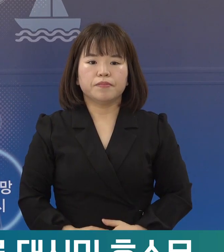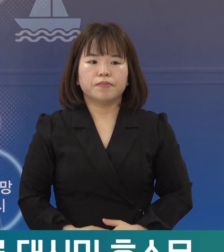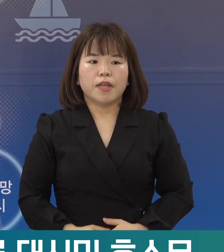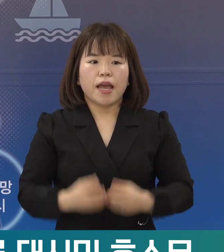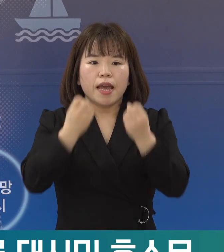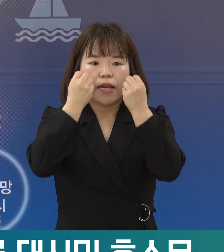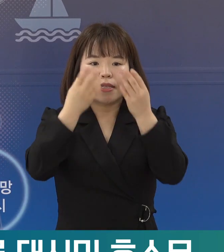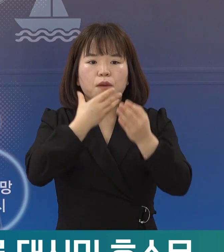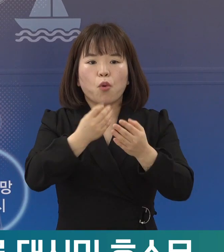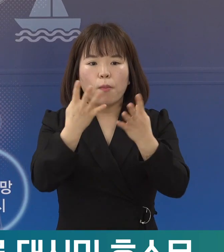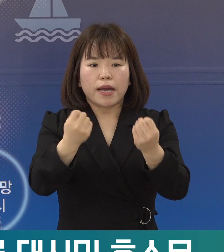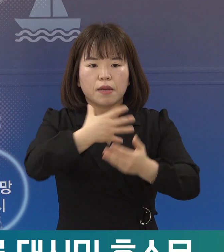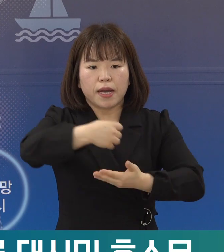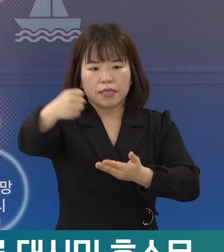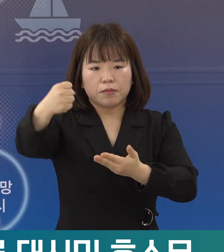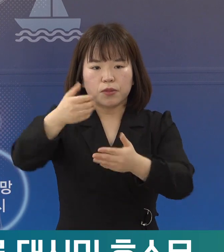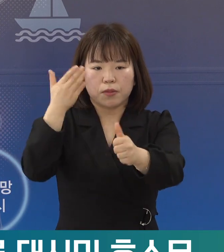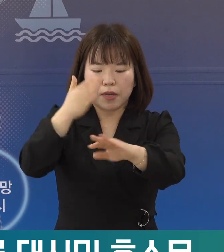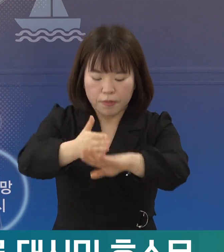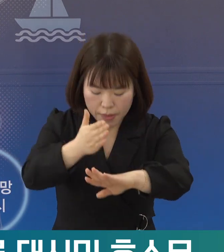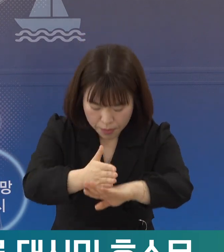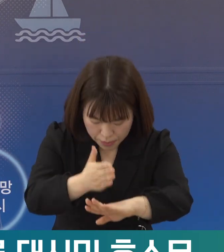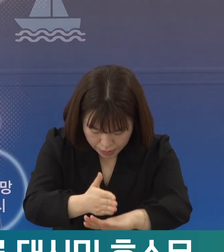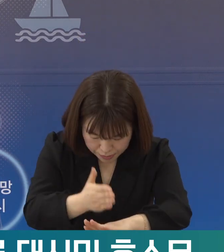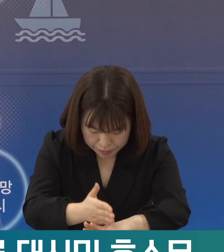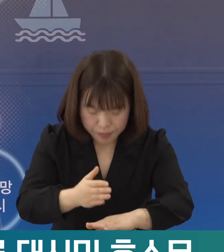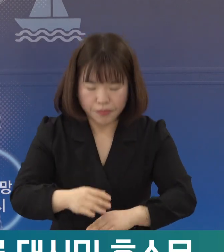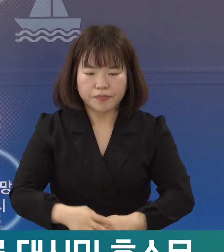새해 복 많이 받으십시오. 감사합니다. 새해 복 많이 받으십시오.